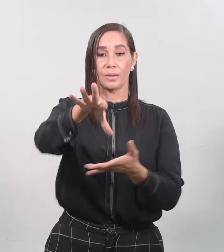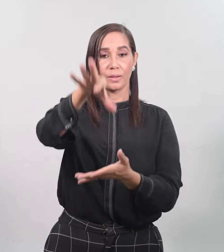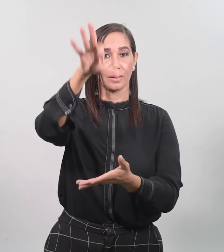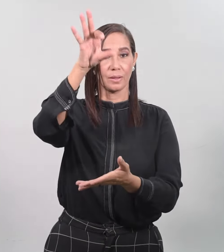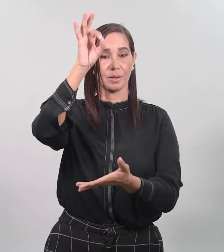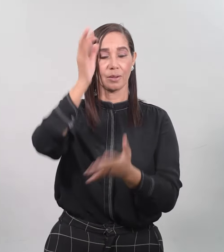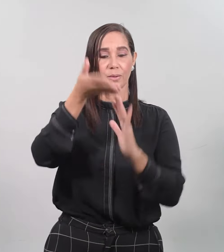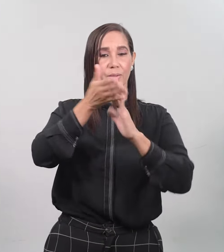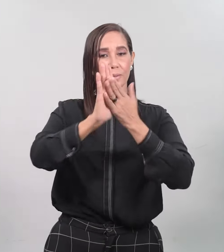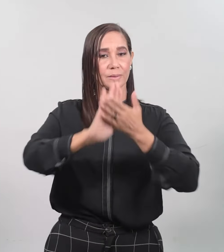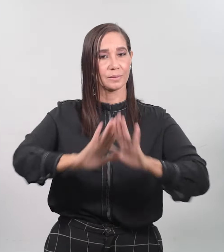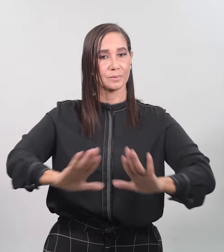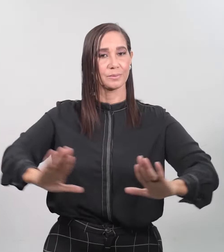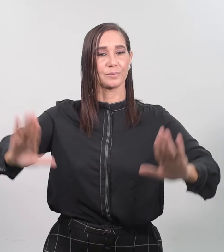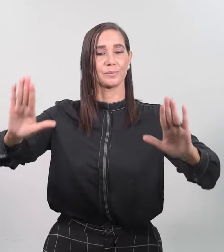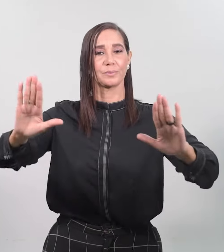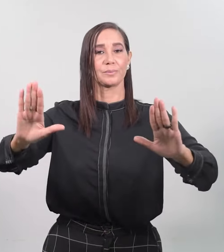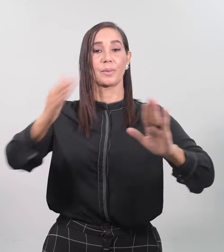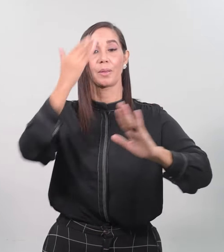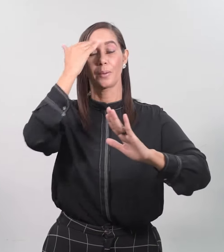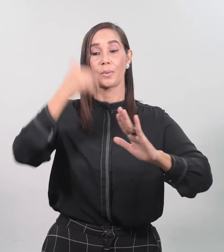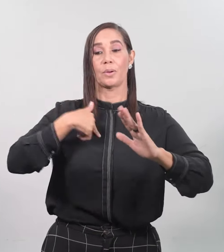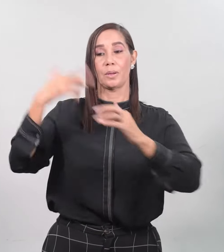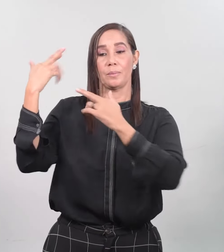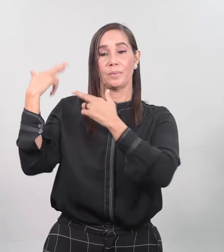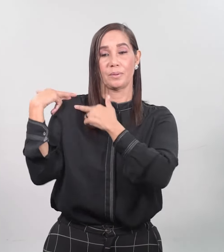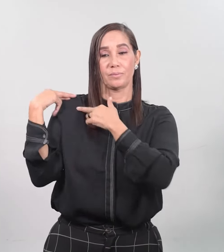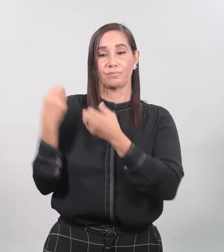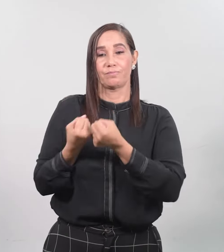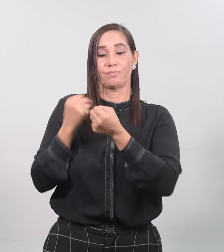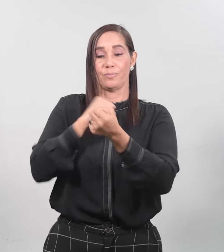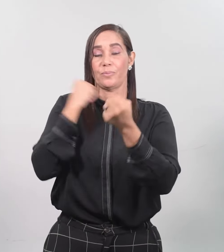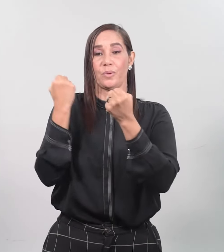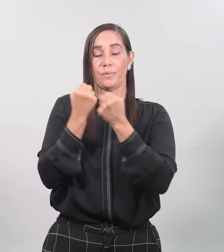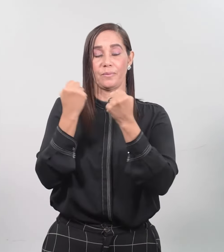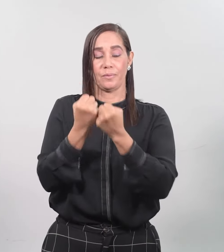descanso porque mi yugo es llevadero y mi carga ligera